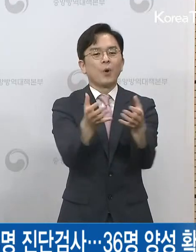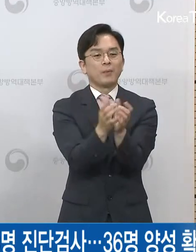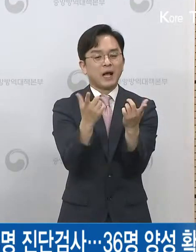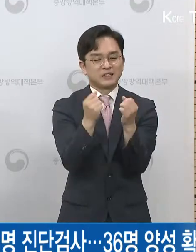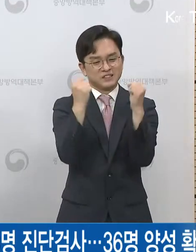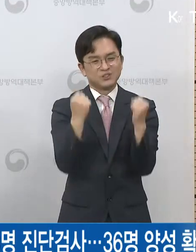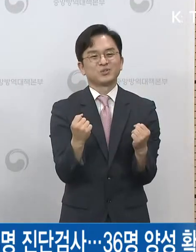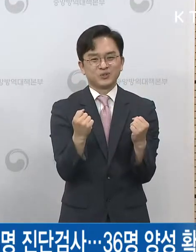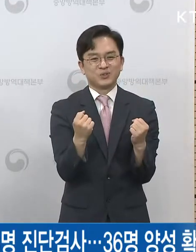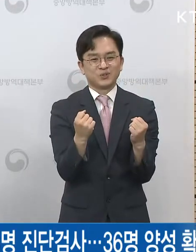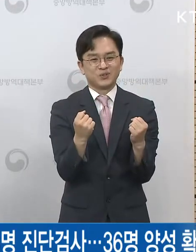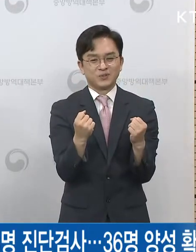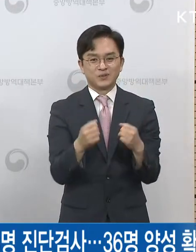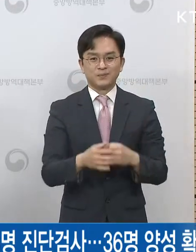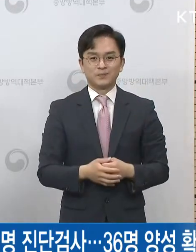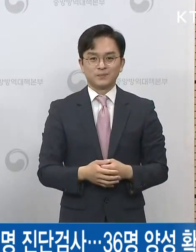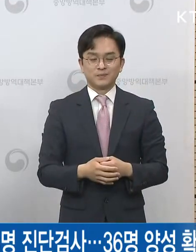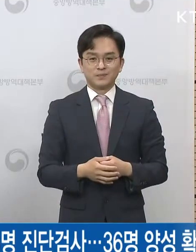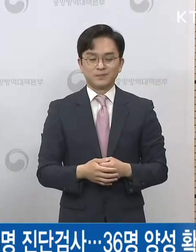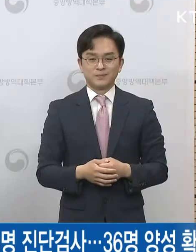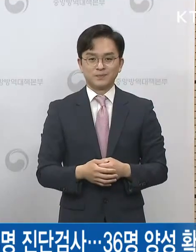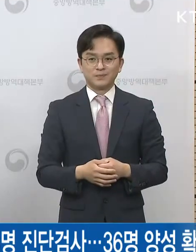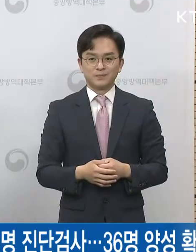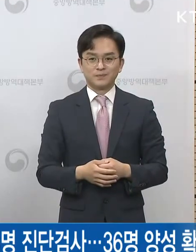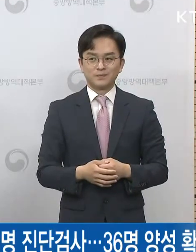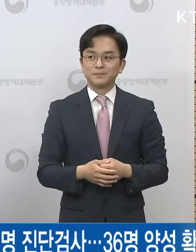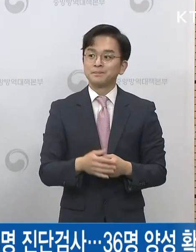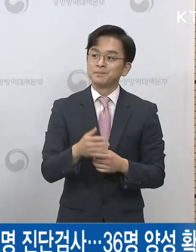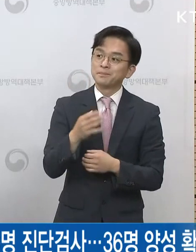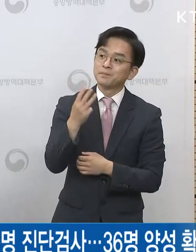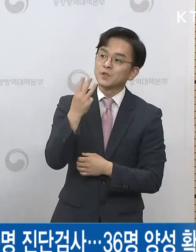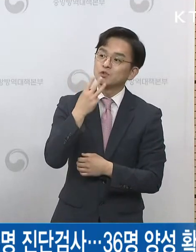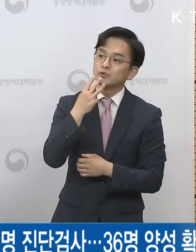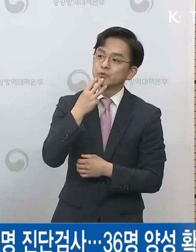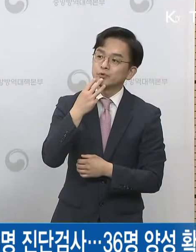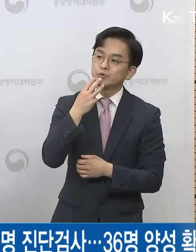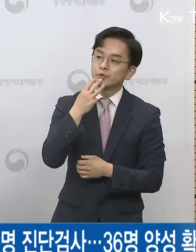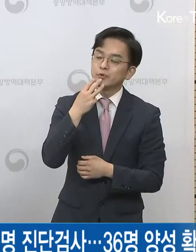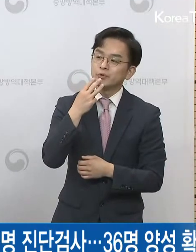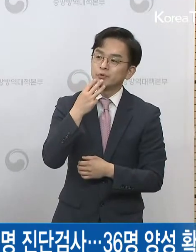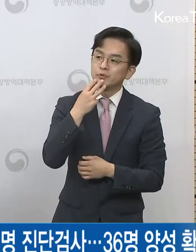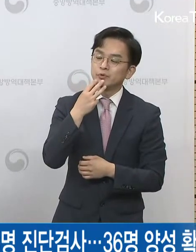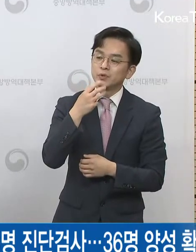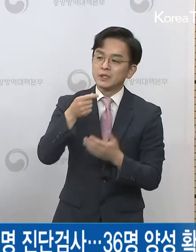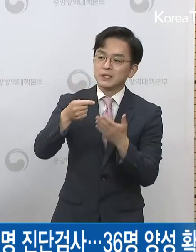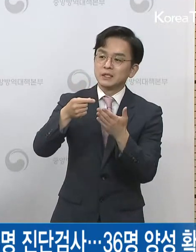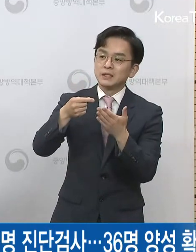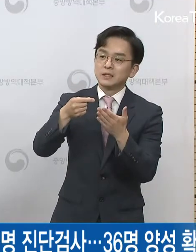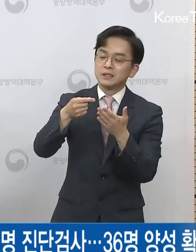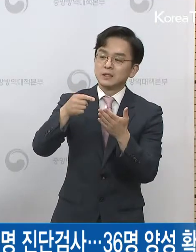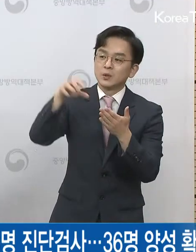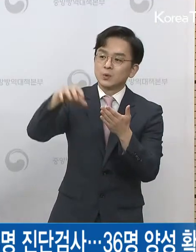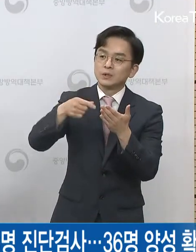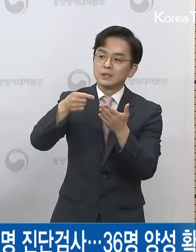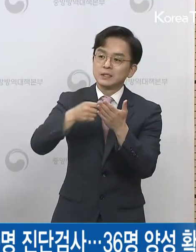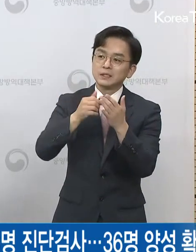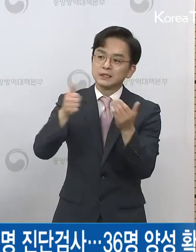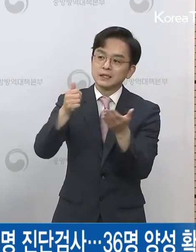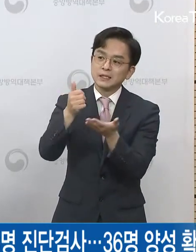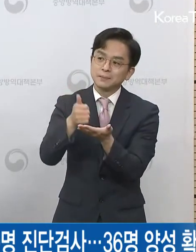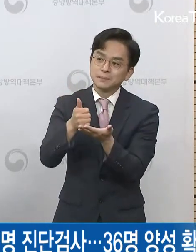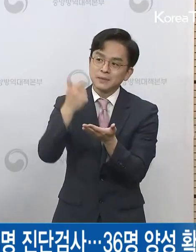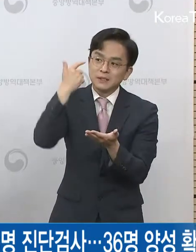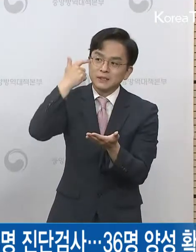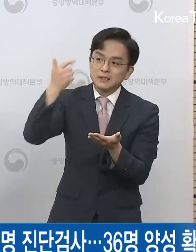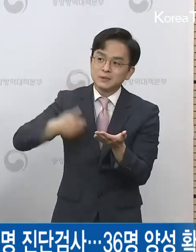서울 당산 기자실에 한국일보 쿠키뉴스 불시스 SBS